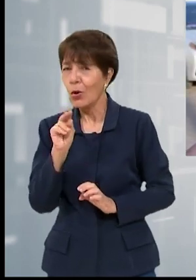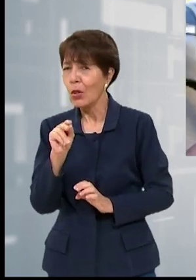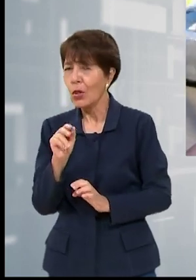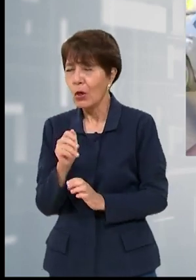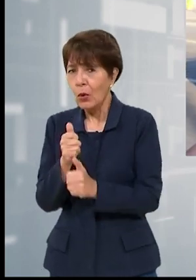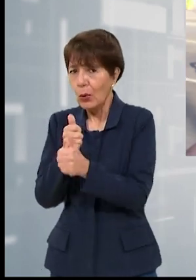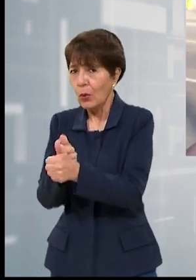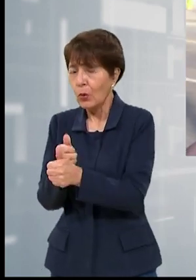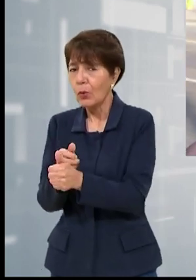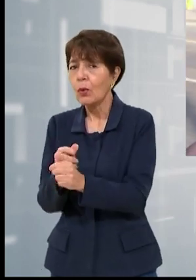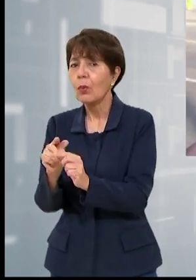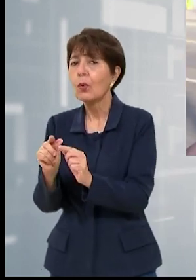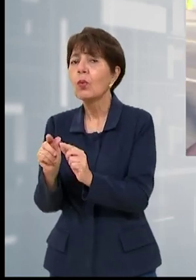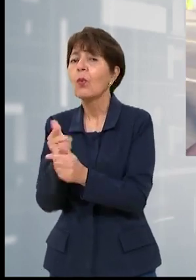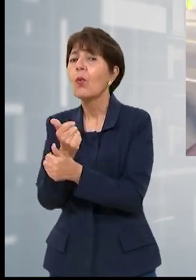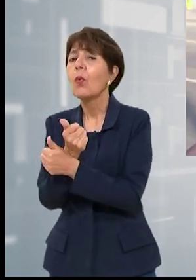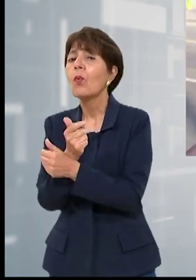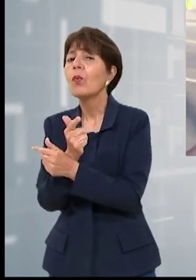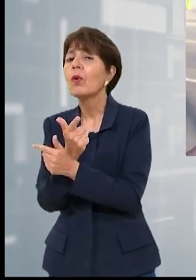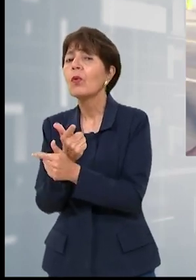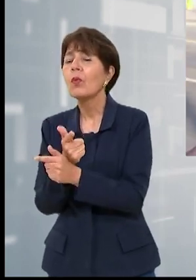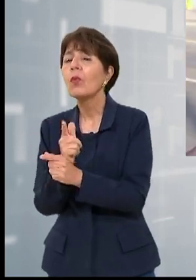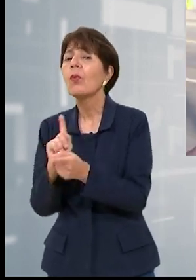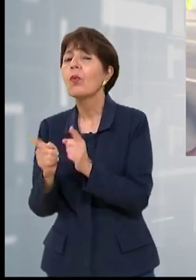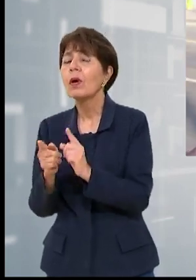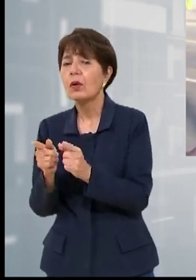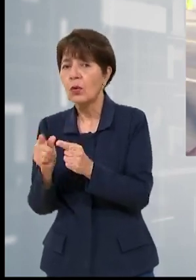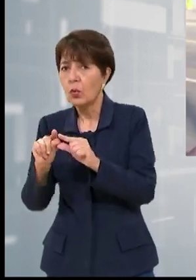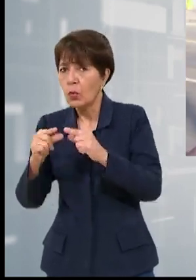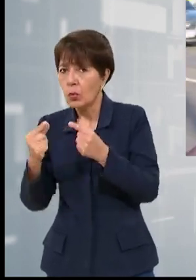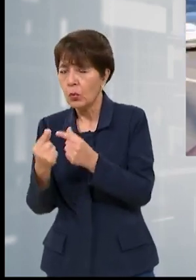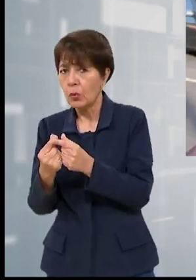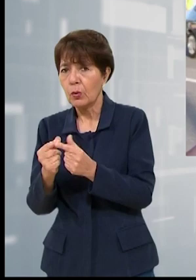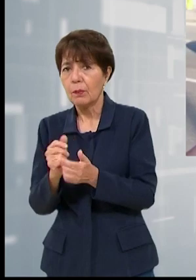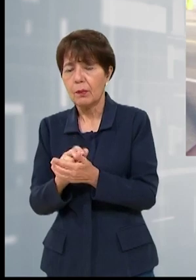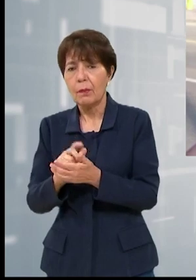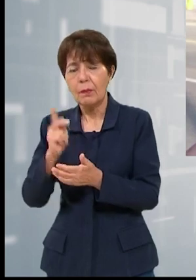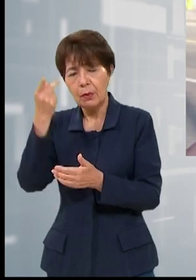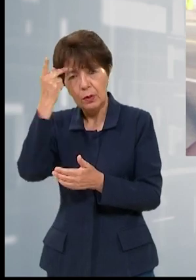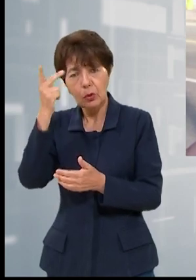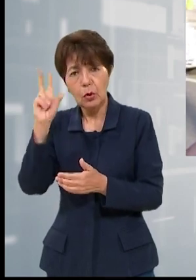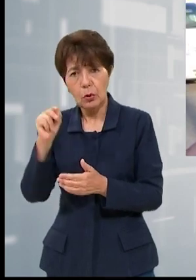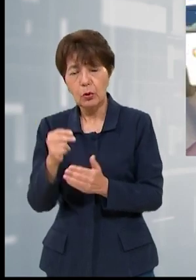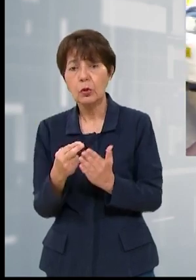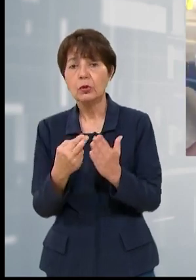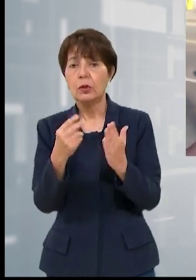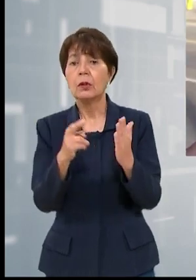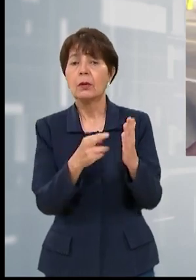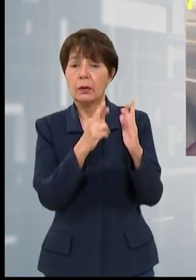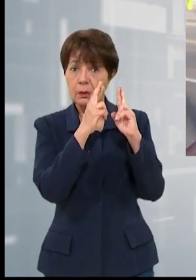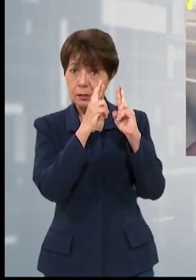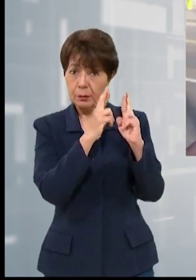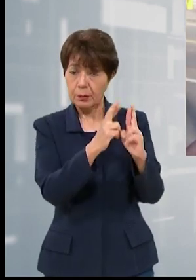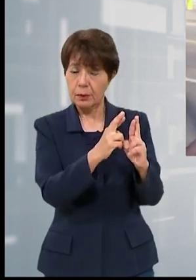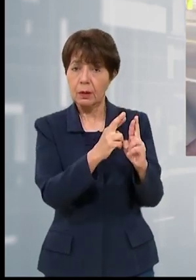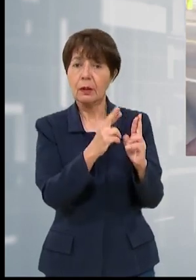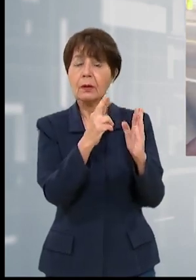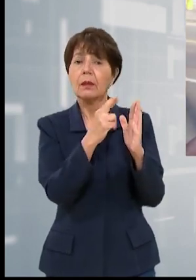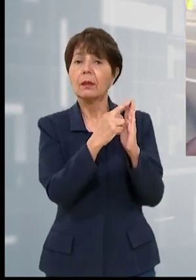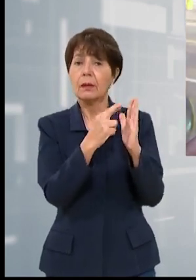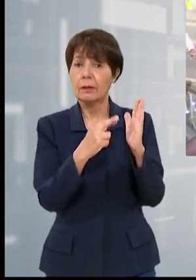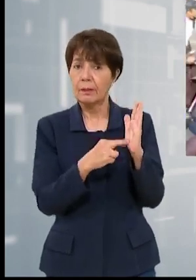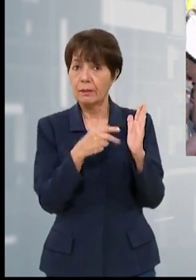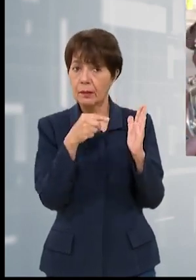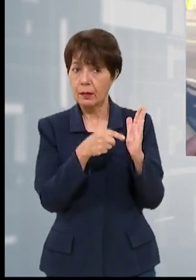qué partido pertenecen sino en función de los criterios establecidos en la ley. El PSH